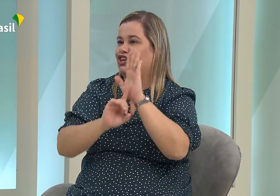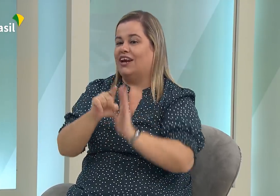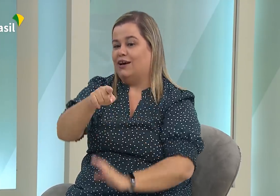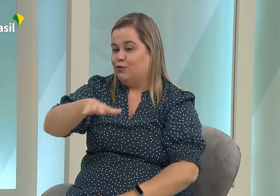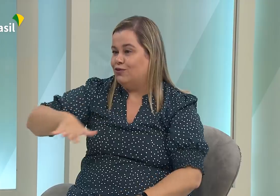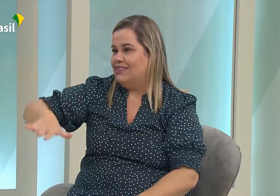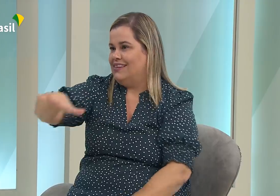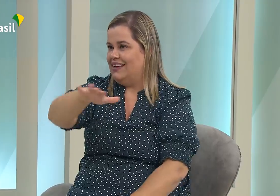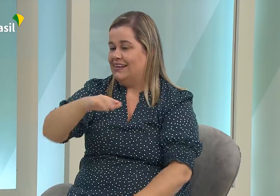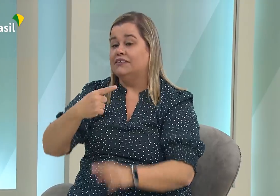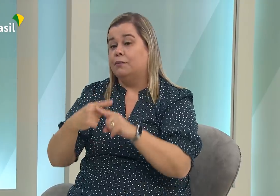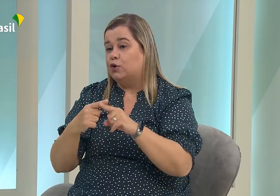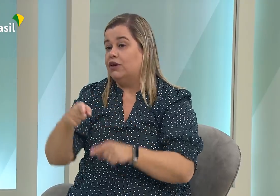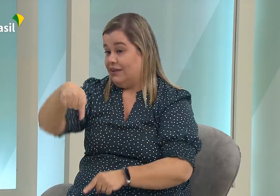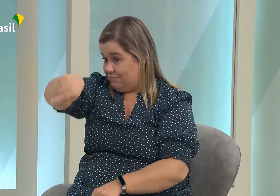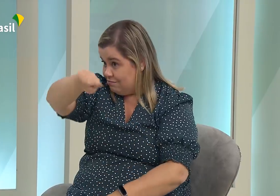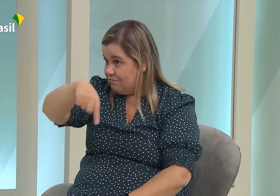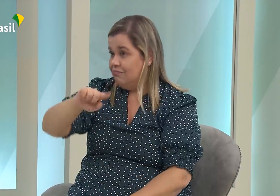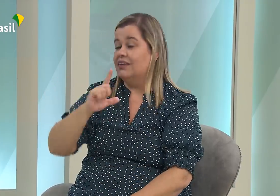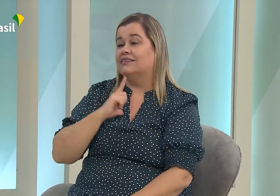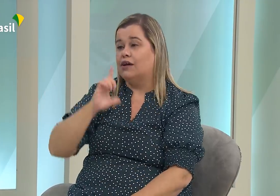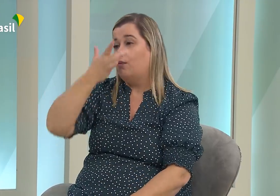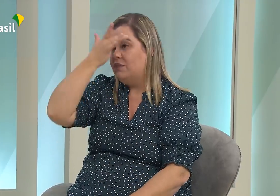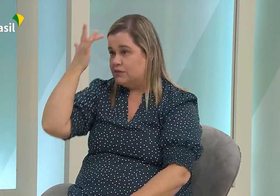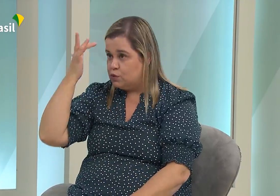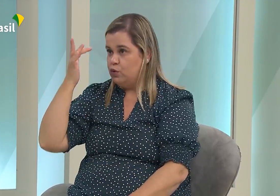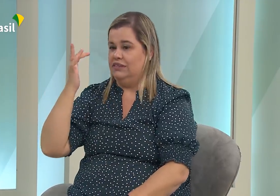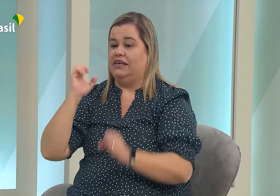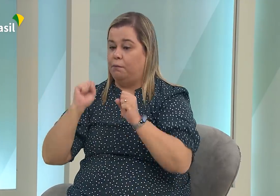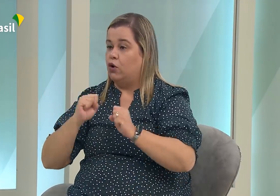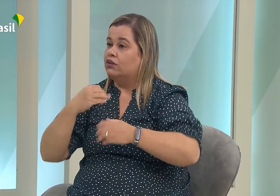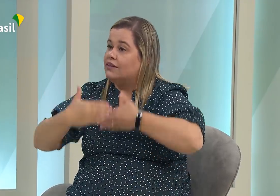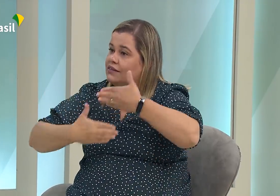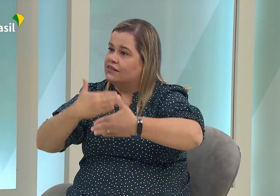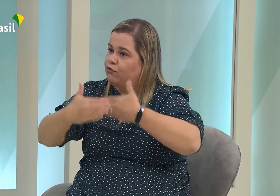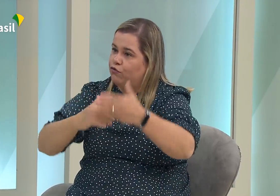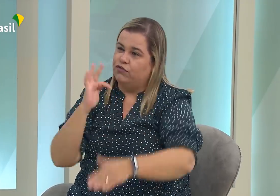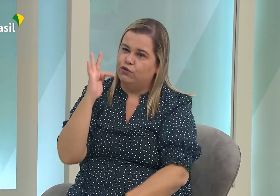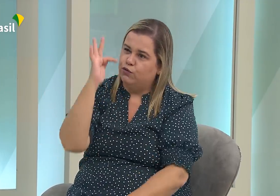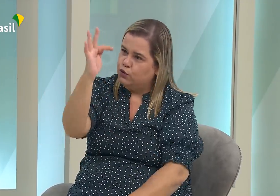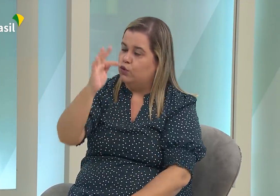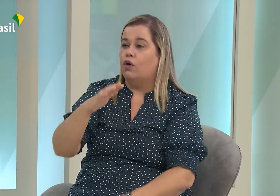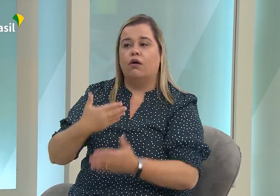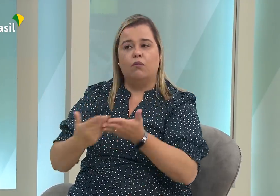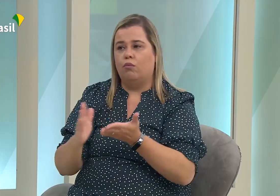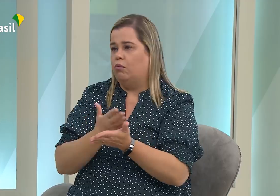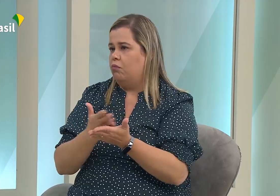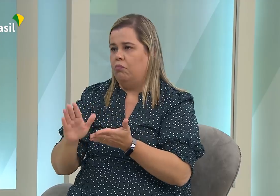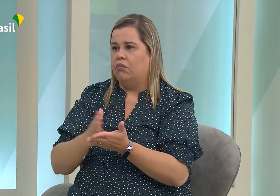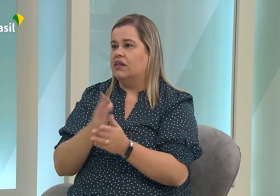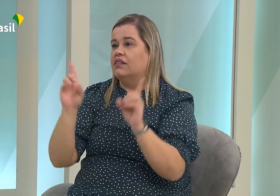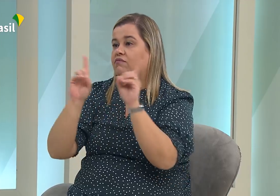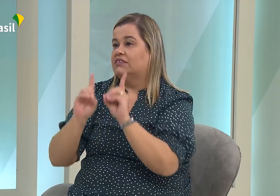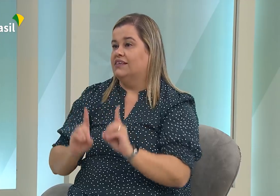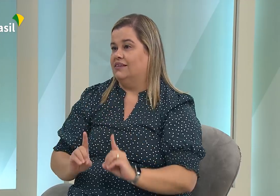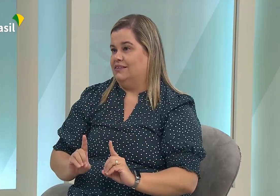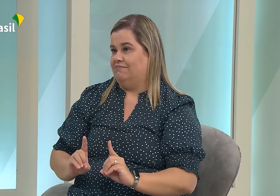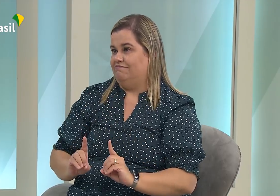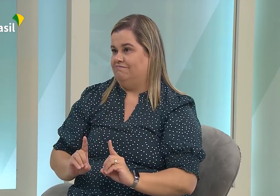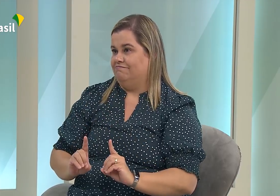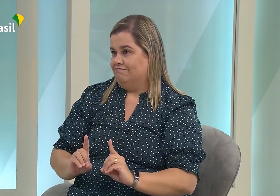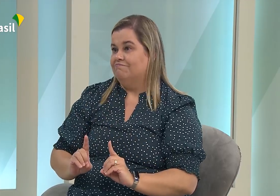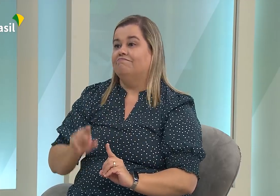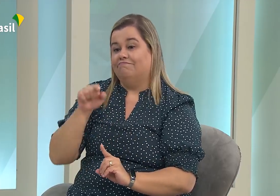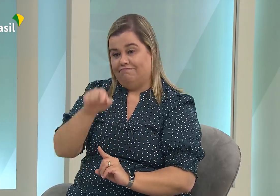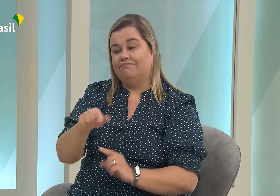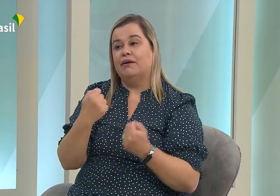ministério também está à frente disso para lutar pelos direitos humanos das pessoas com doenças raras. E por que eles estão na secretaria da pessoa